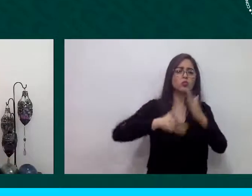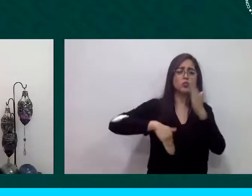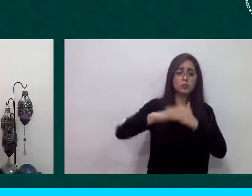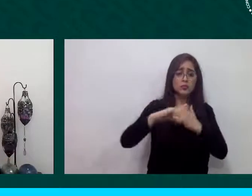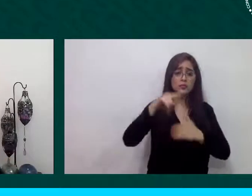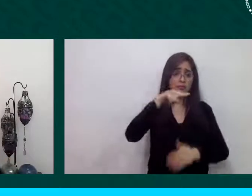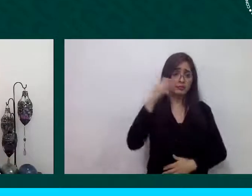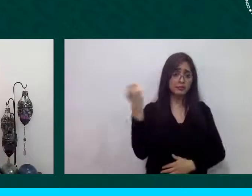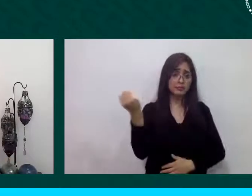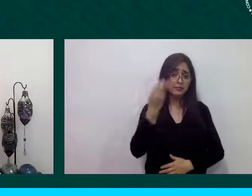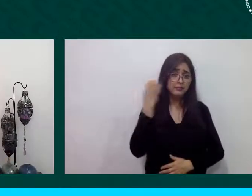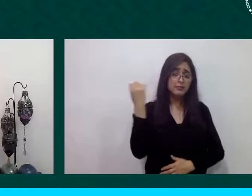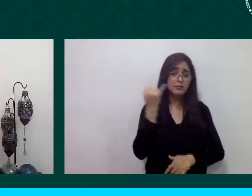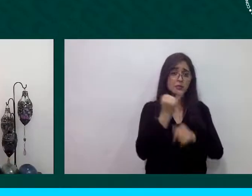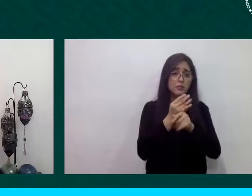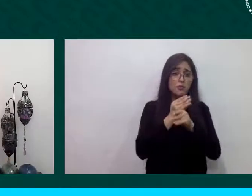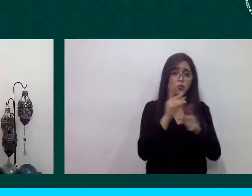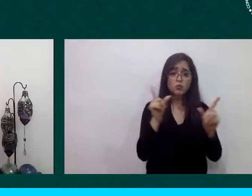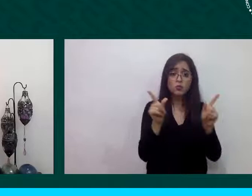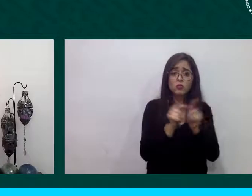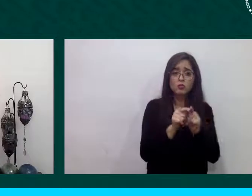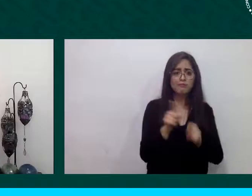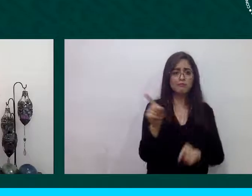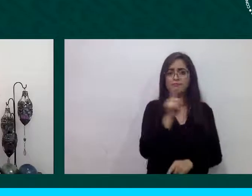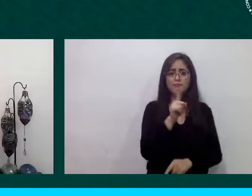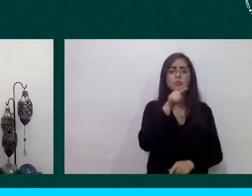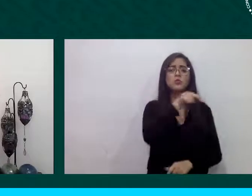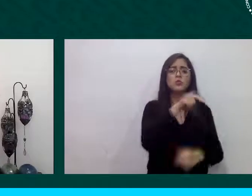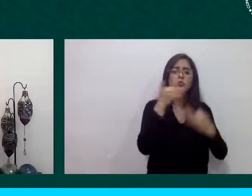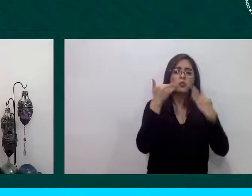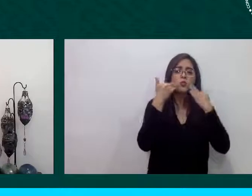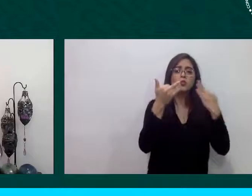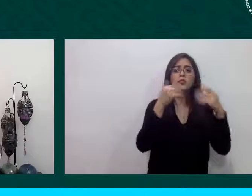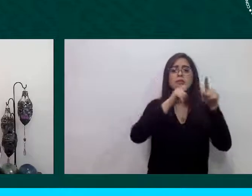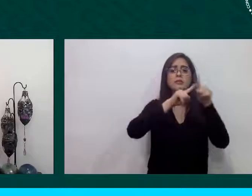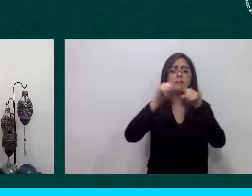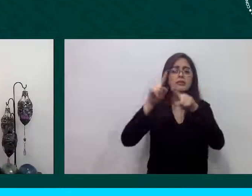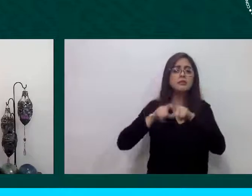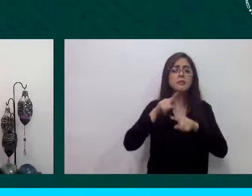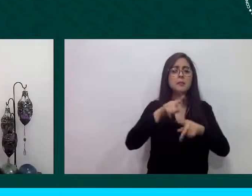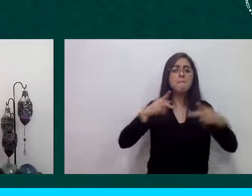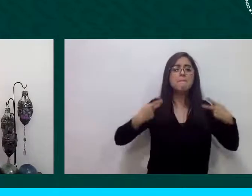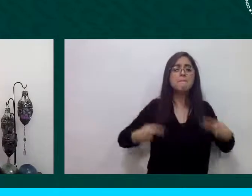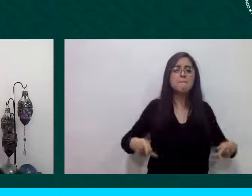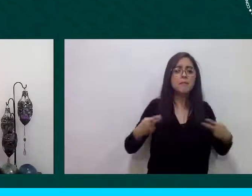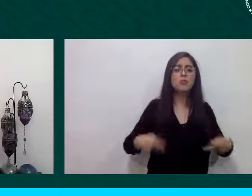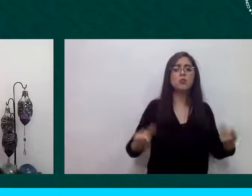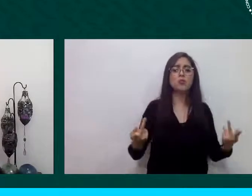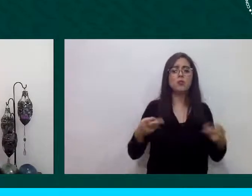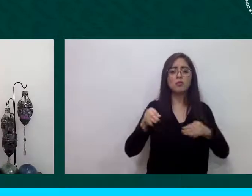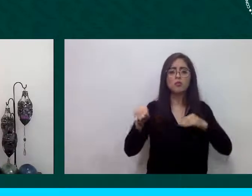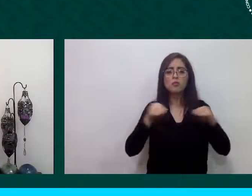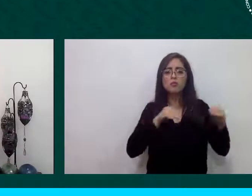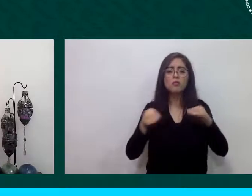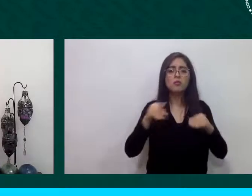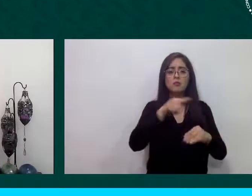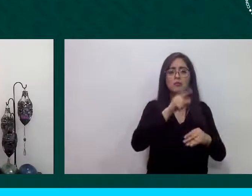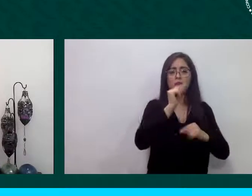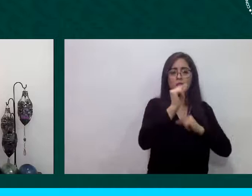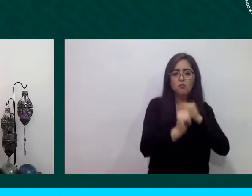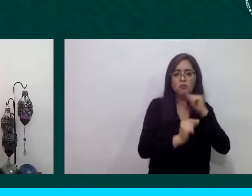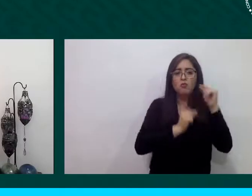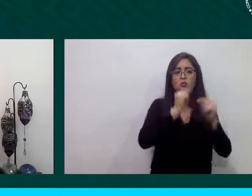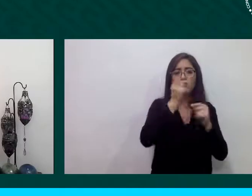testimonios de acercar estos testimonios de personas en movilidad que han podido emprender que todos los días a pesar de estas